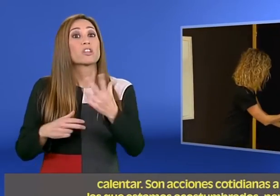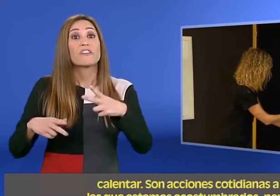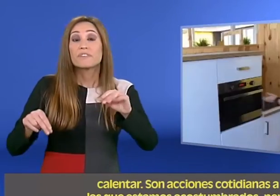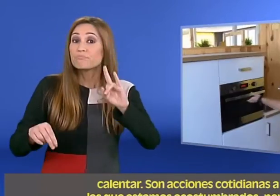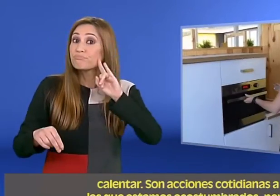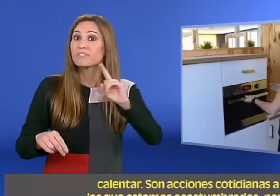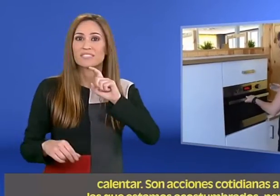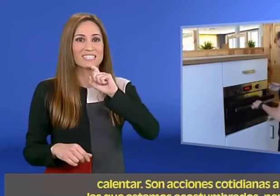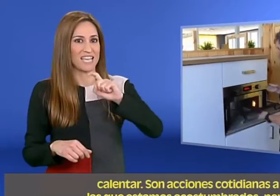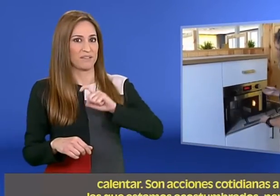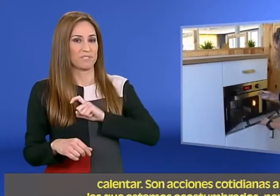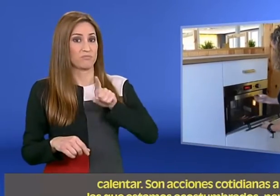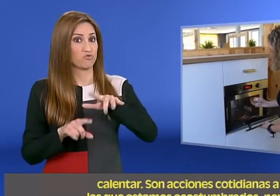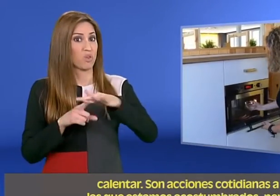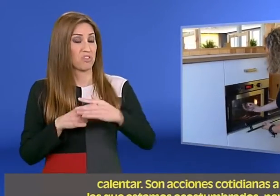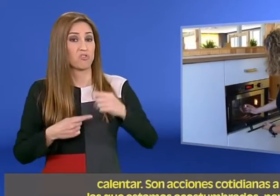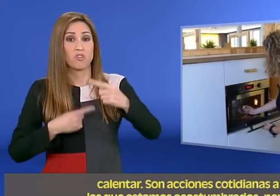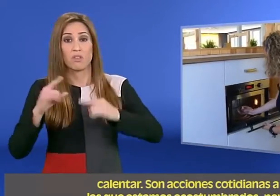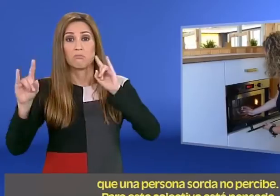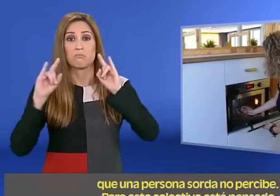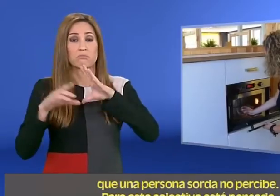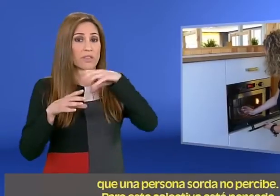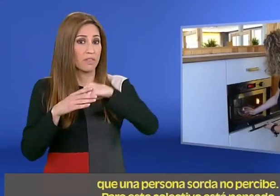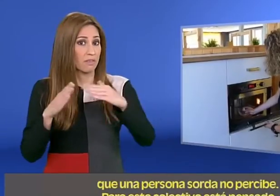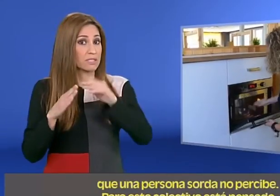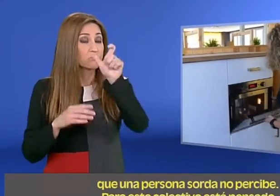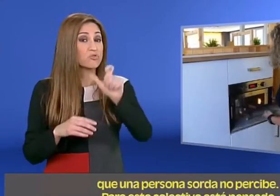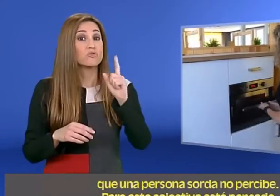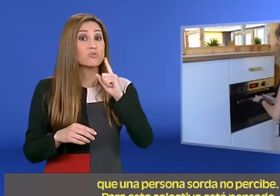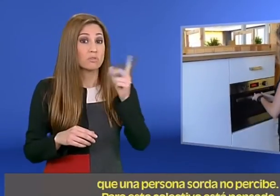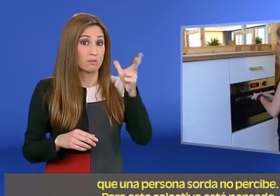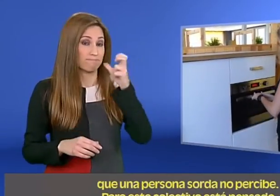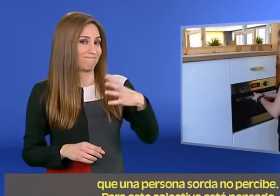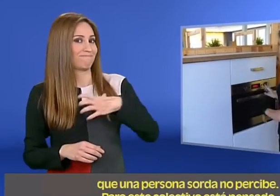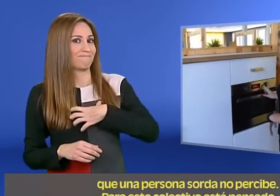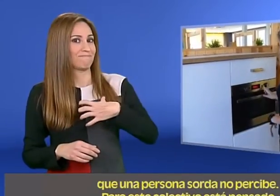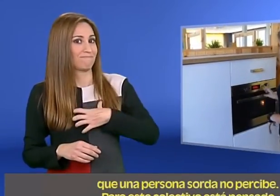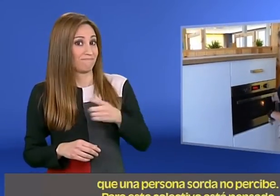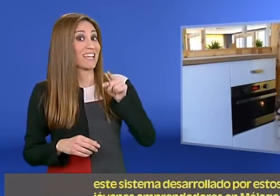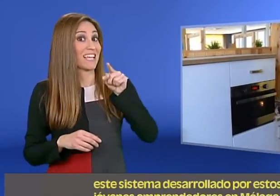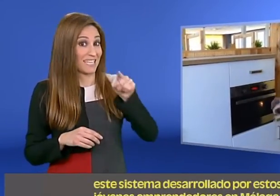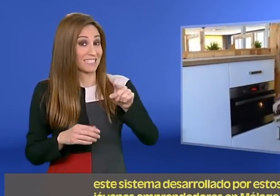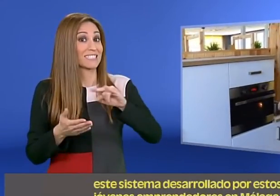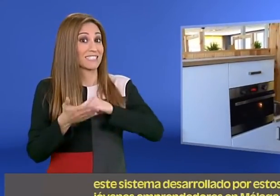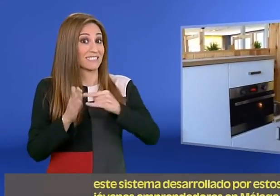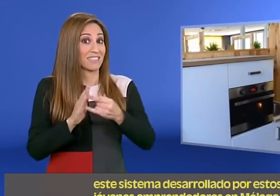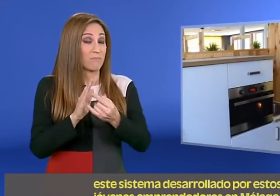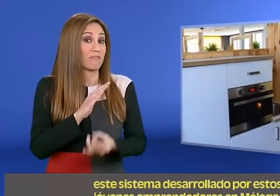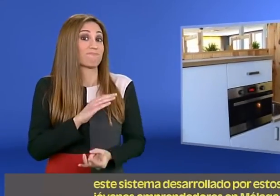acciones cotidianas a las que estamos acostumbrados, pero que una persona sorda no percibe. Para este colectivo está pensado este sistema desarrollado por estos